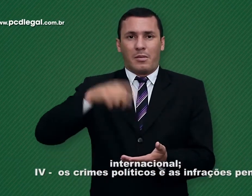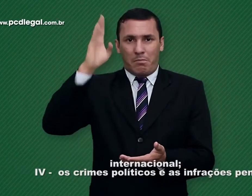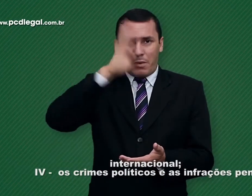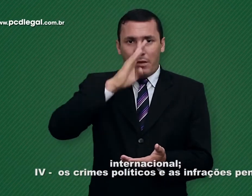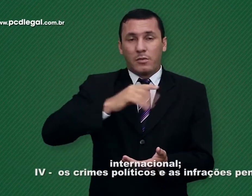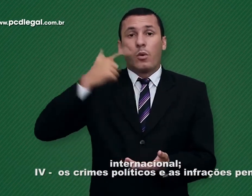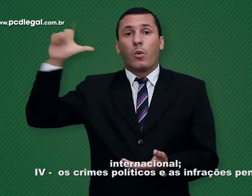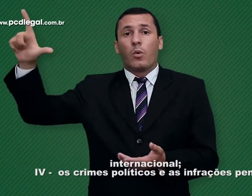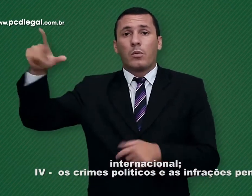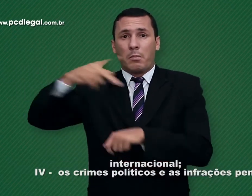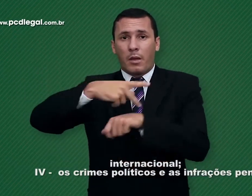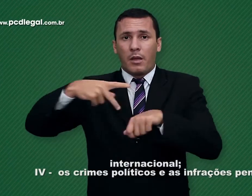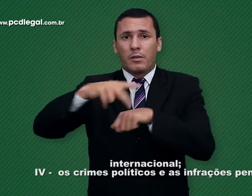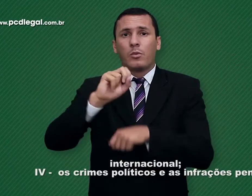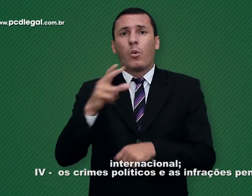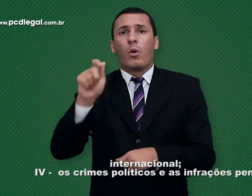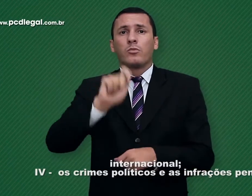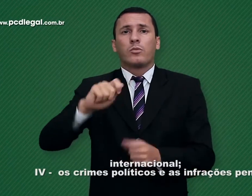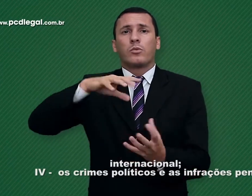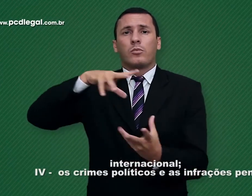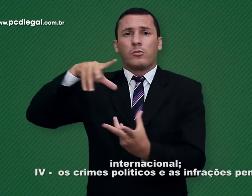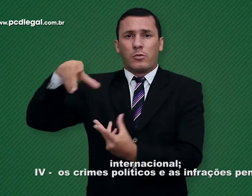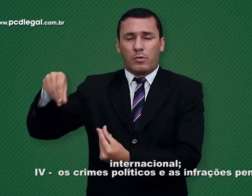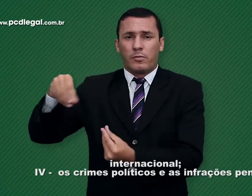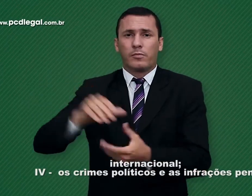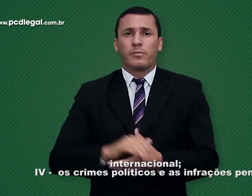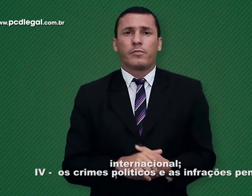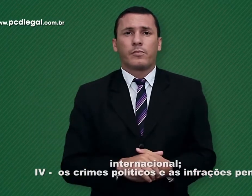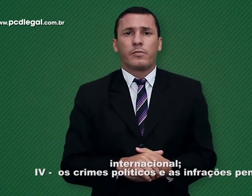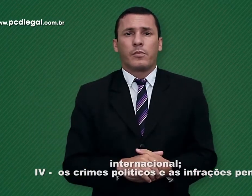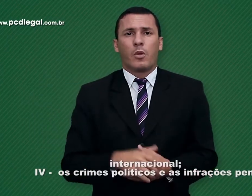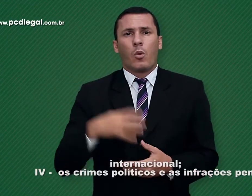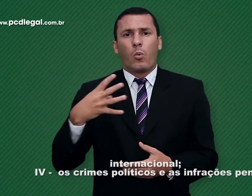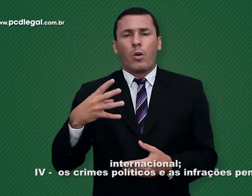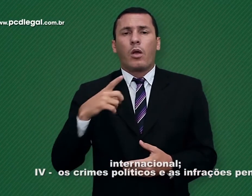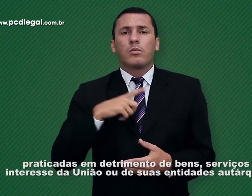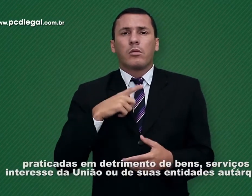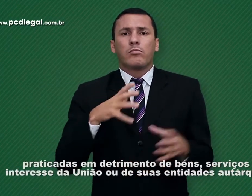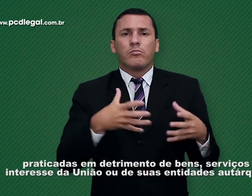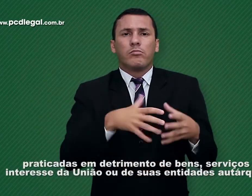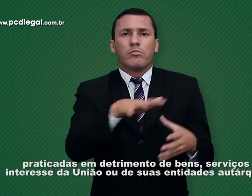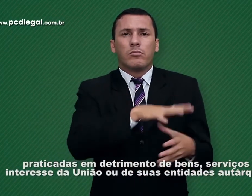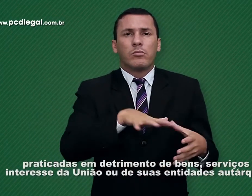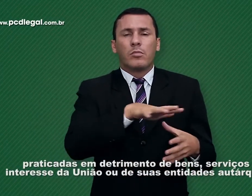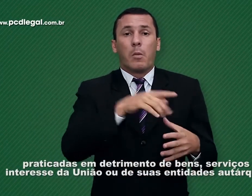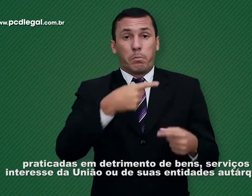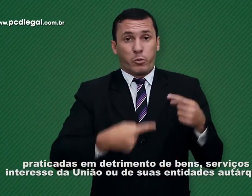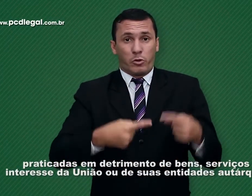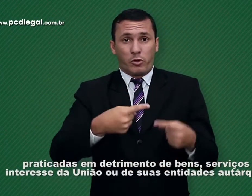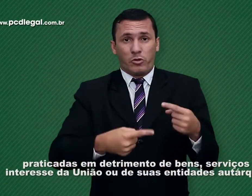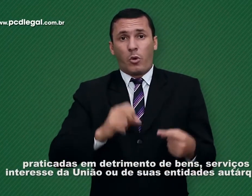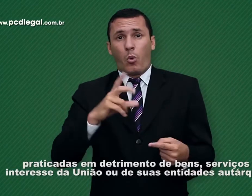internacional. 4. Os crimes políticos e as infrações penais praticadas em detrimento de bens,